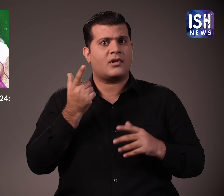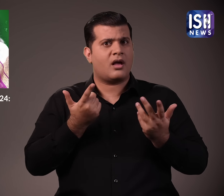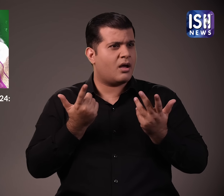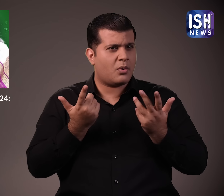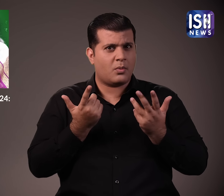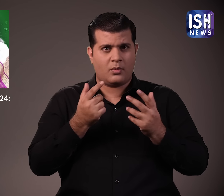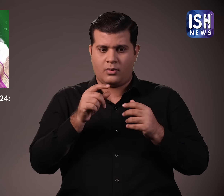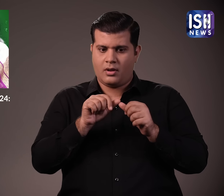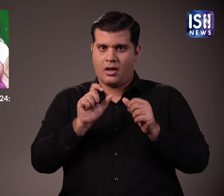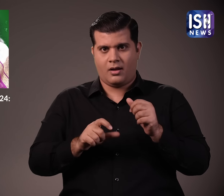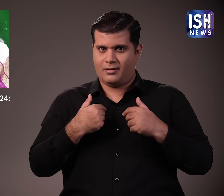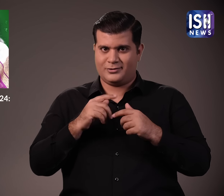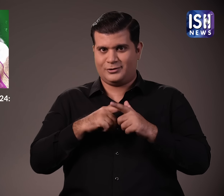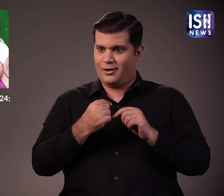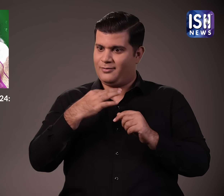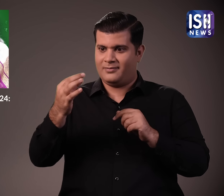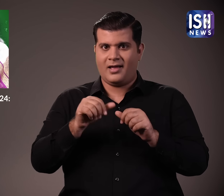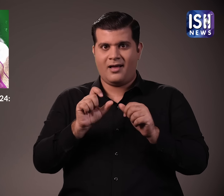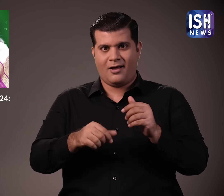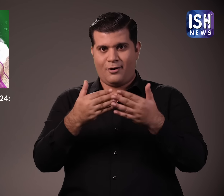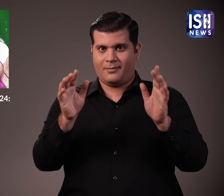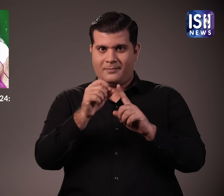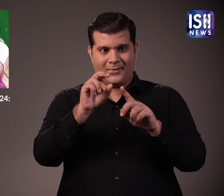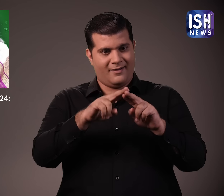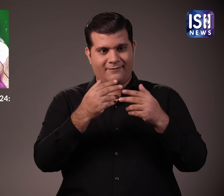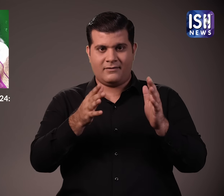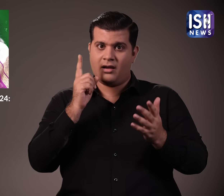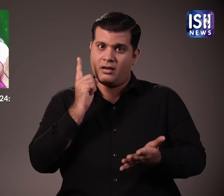ये रकम करमचारियों के खाते में तीन किस्टों में ट्रांसफर की जाएगी